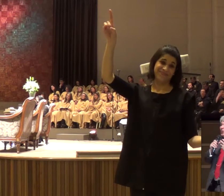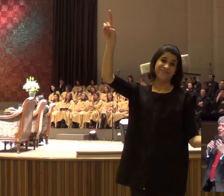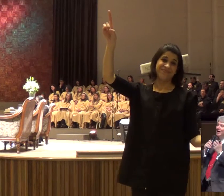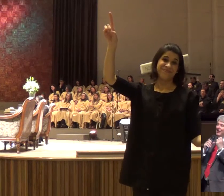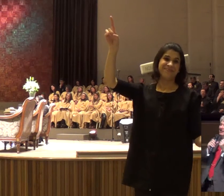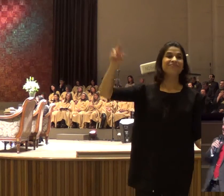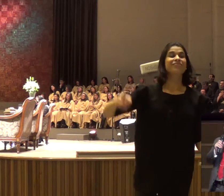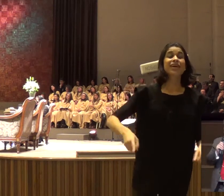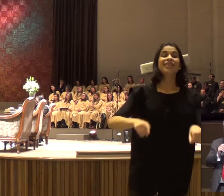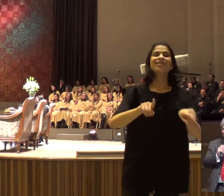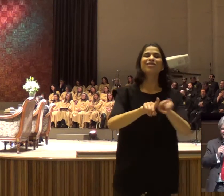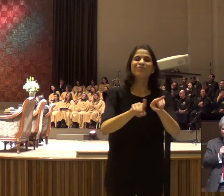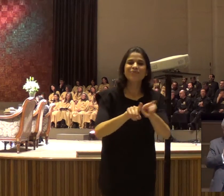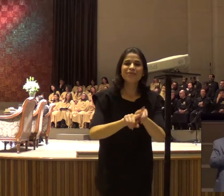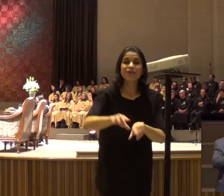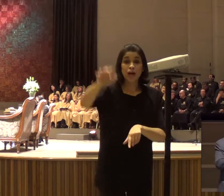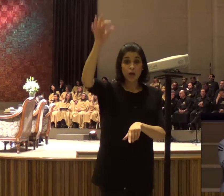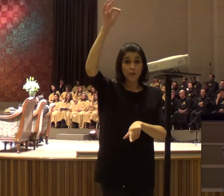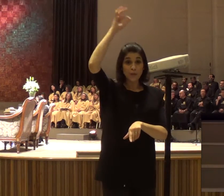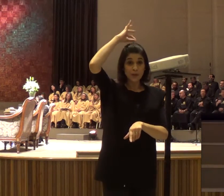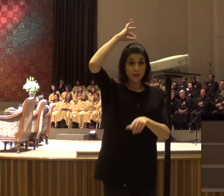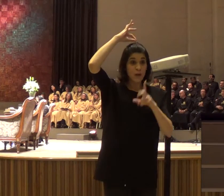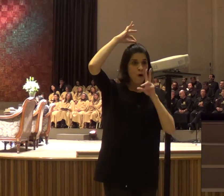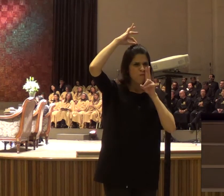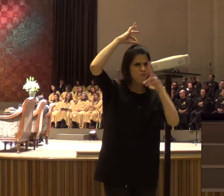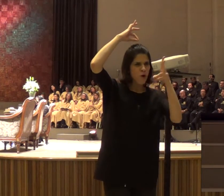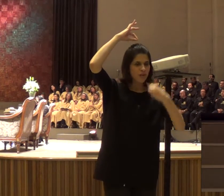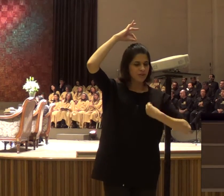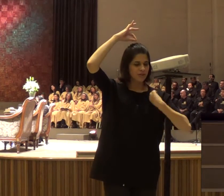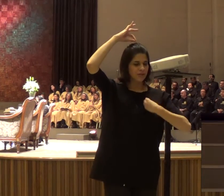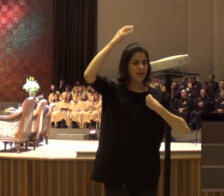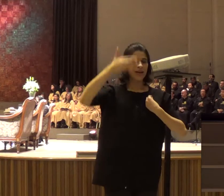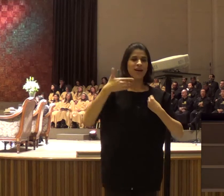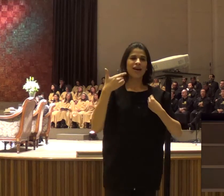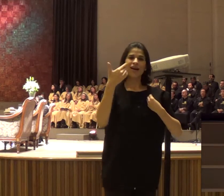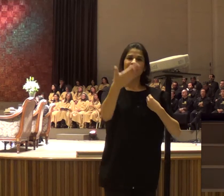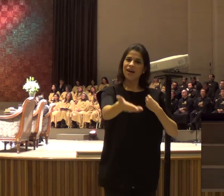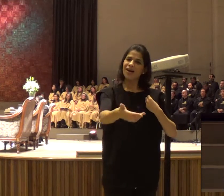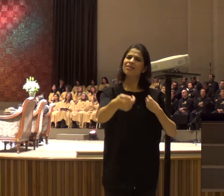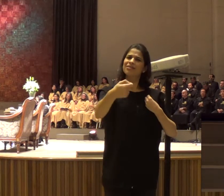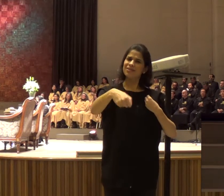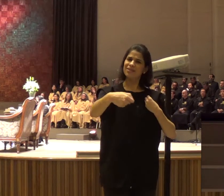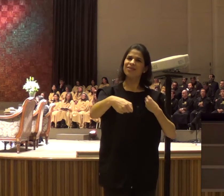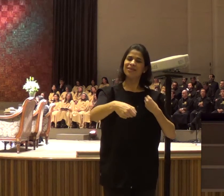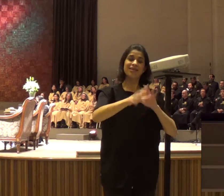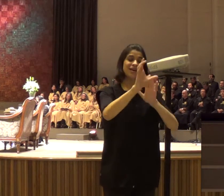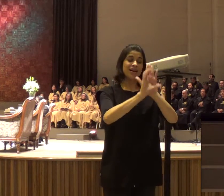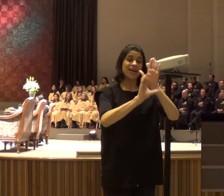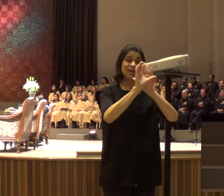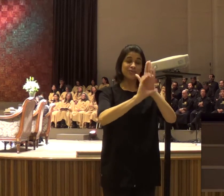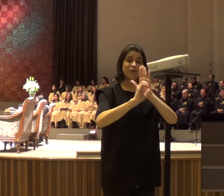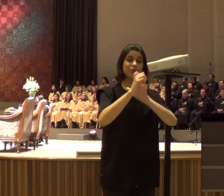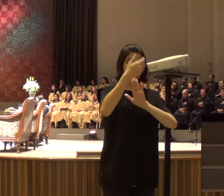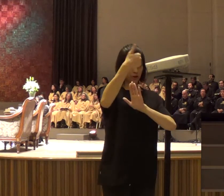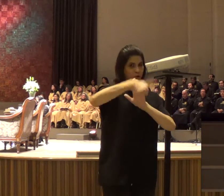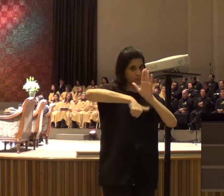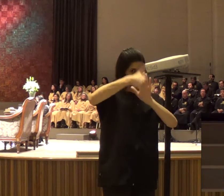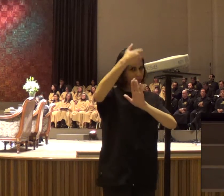revigora, a nossa vida, a palavra de Deus, diz assim, capítulo 18, verso 46, e